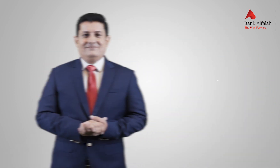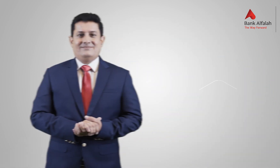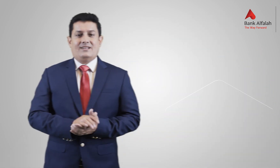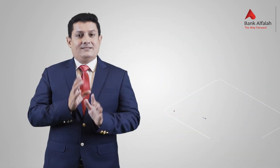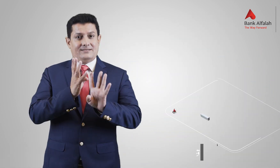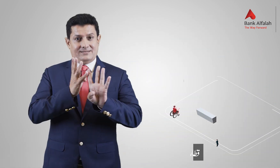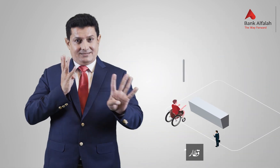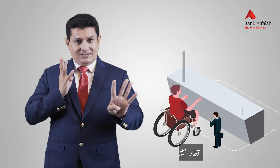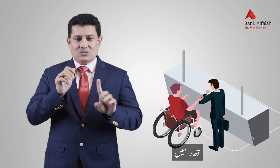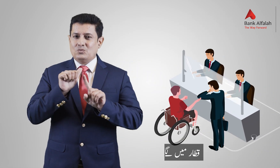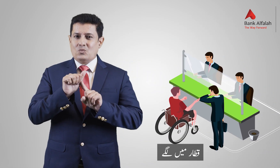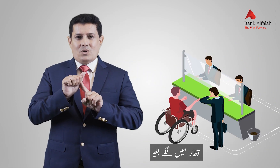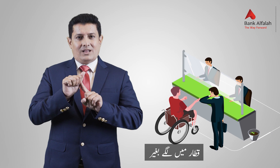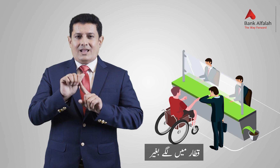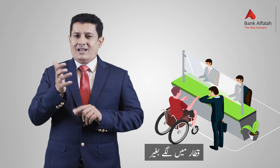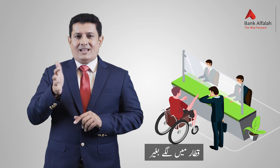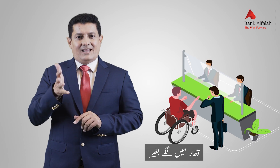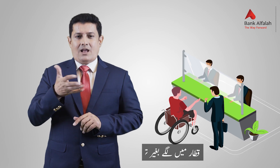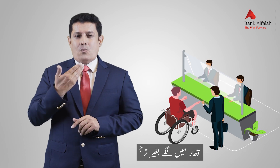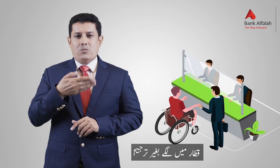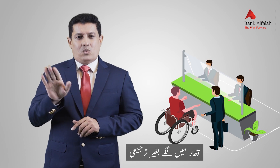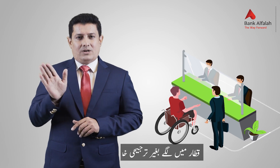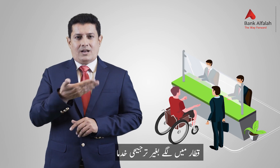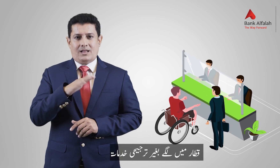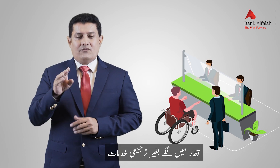کتار میں لگے بغیر ترجیحی خدمات